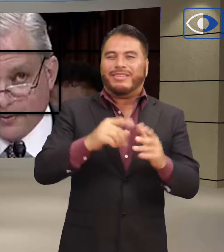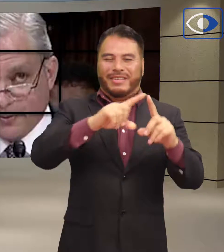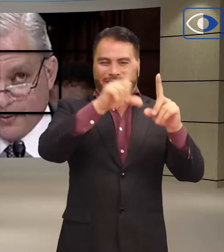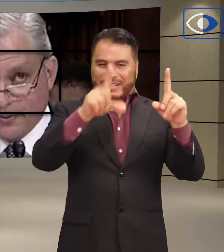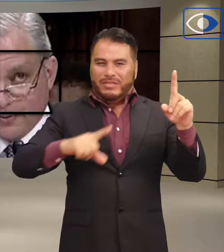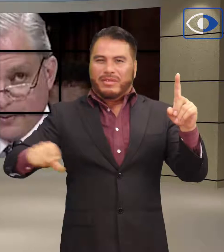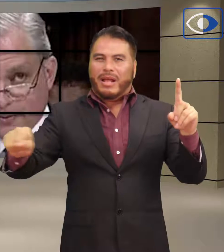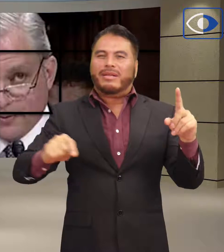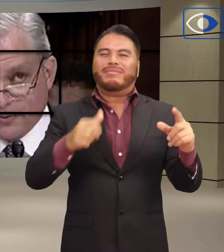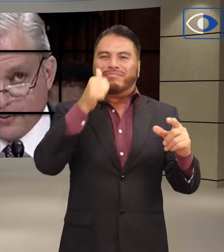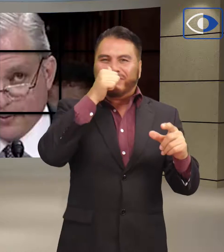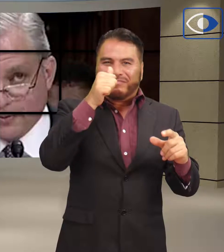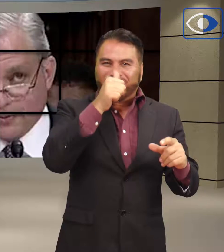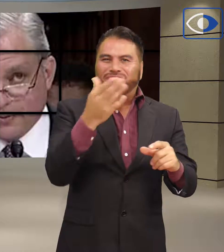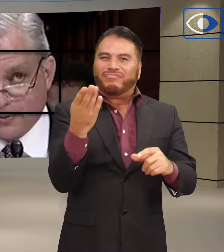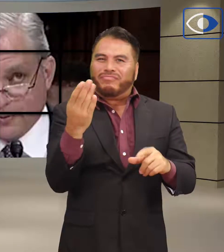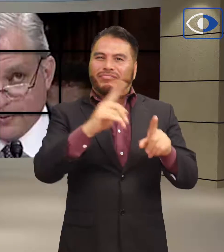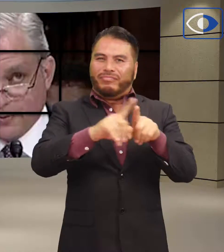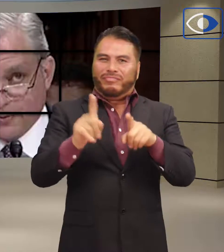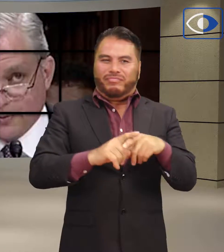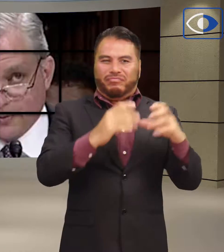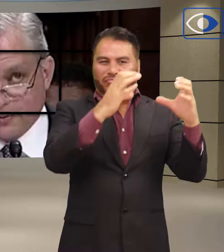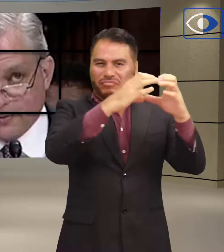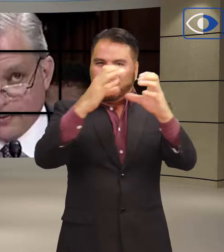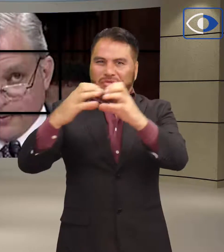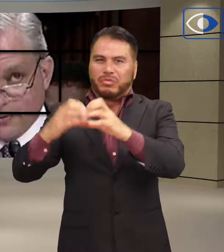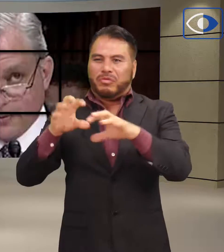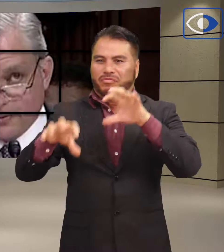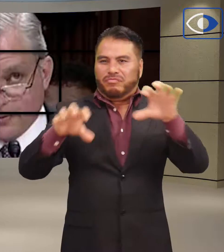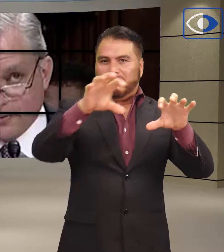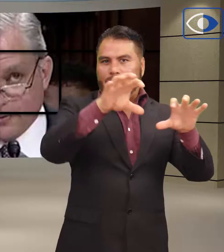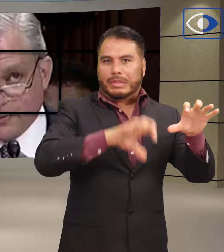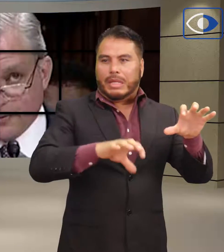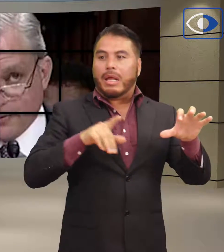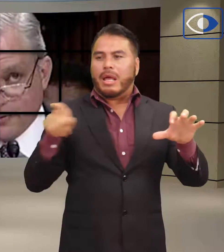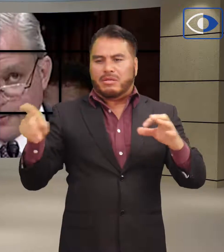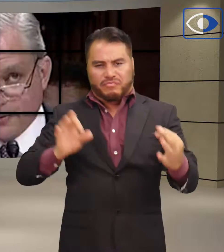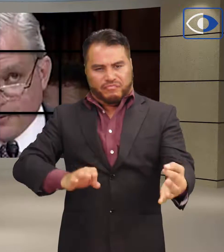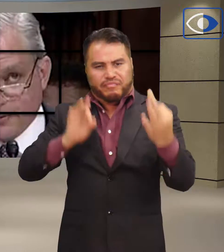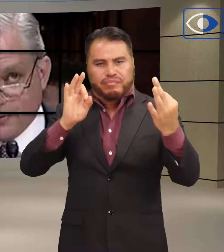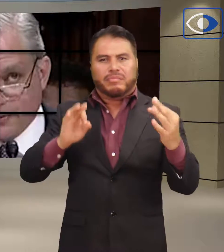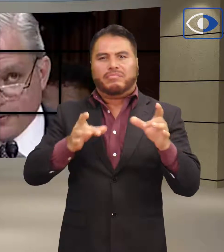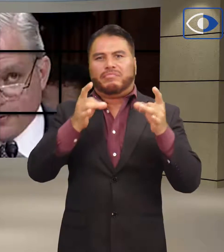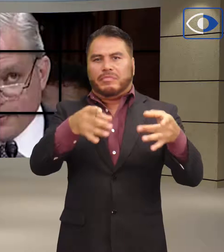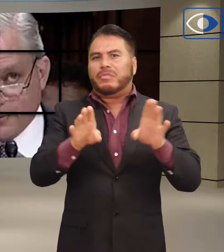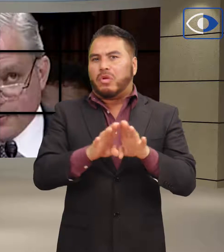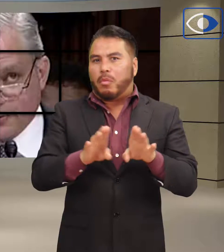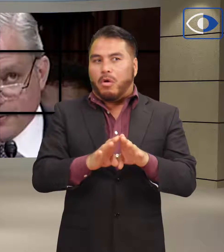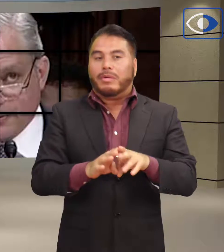a los cárteles mexicanos del narcotráfico, advirtió ayer un alto funcionario de antidrogas de la Casa Blanca.